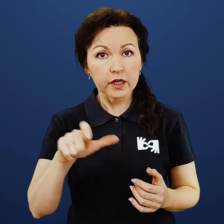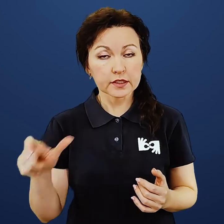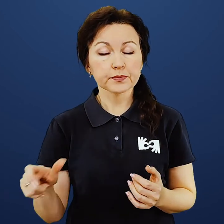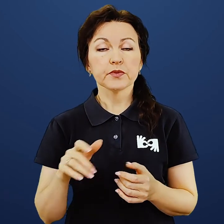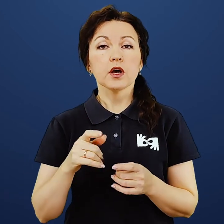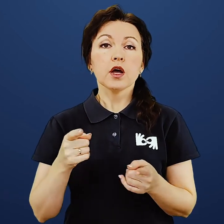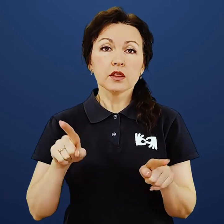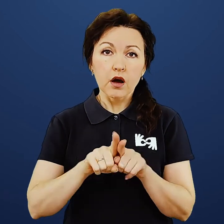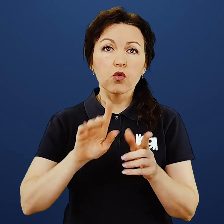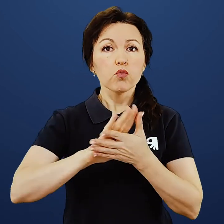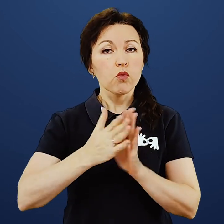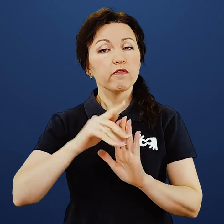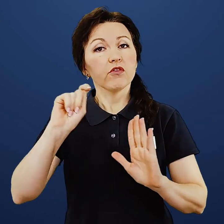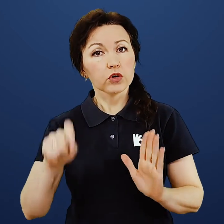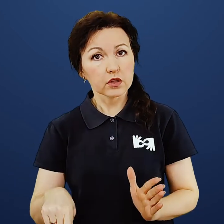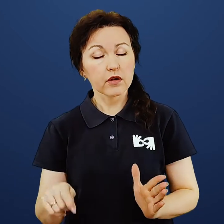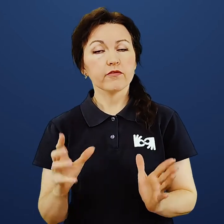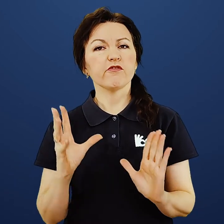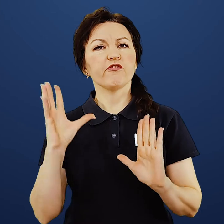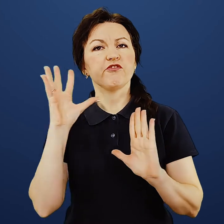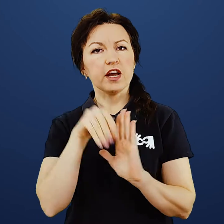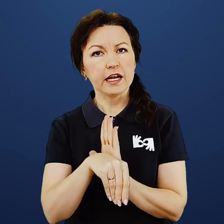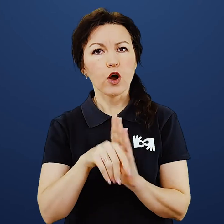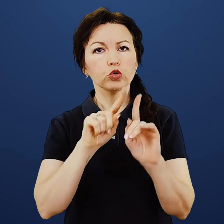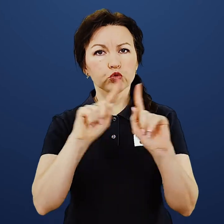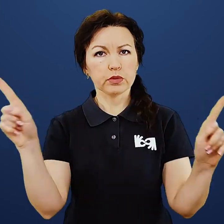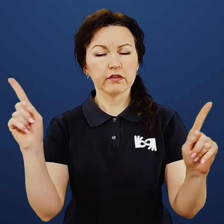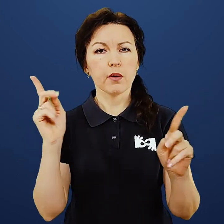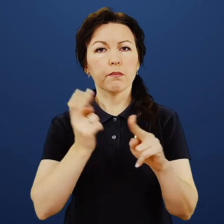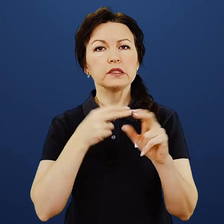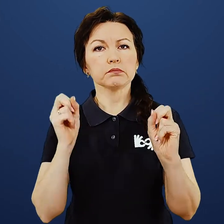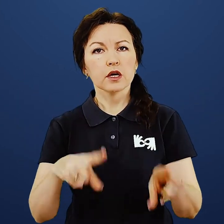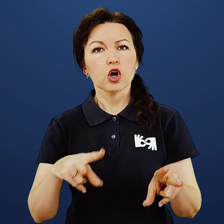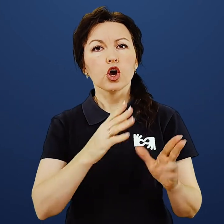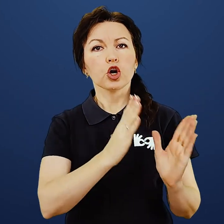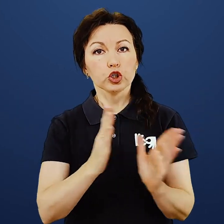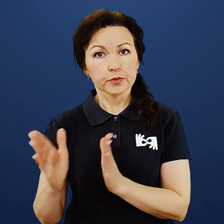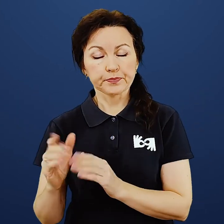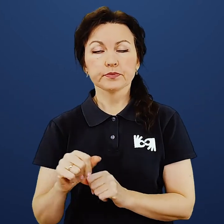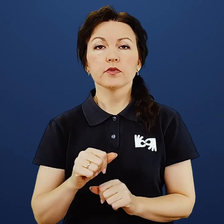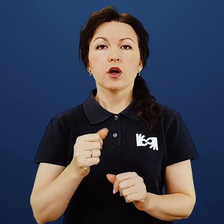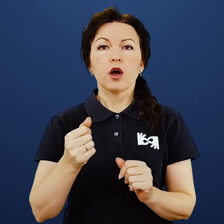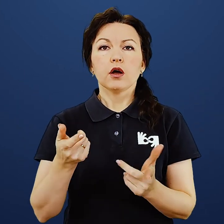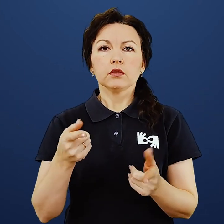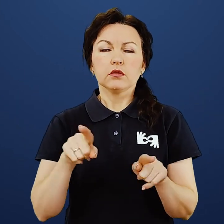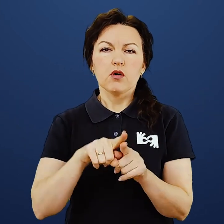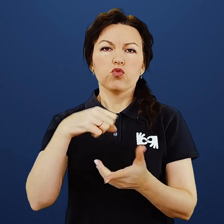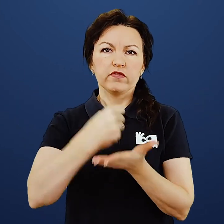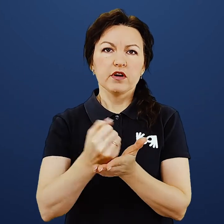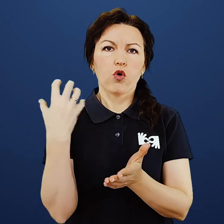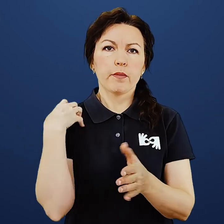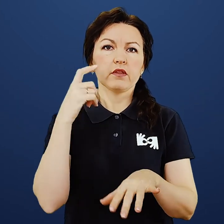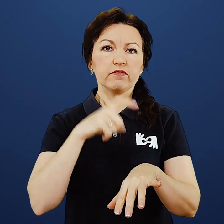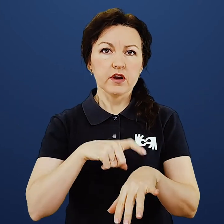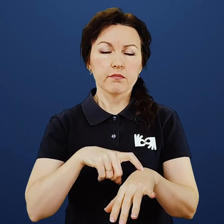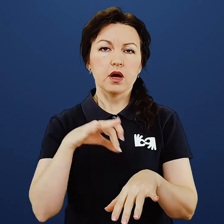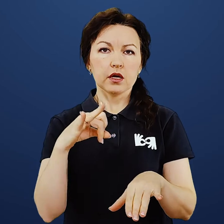Україні вводиться особливий безпековий режим. В країні діє комендантська година та встановлені блокпости.